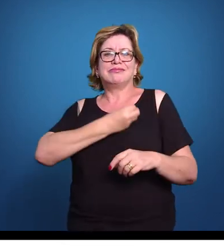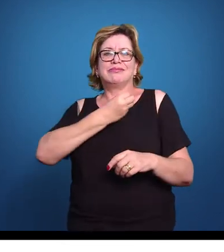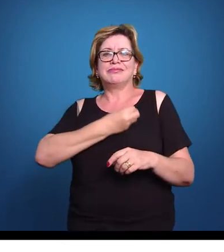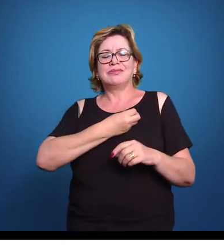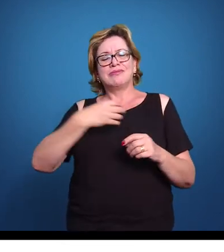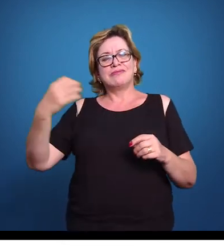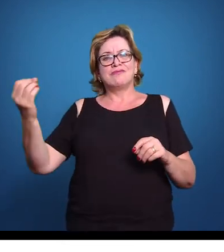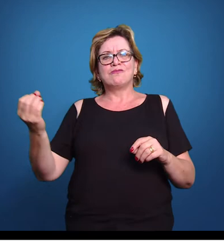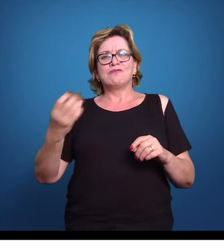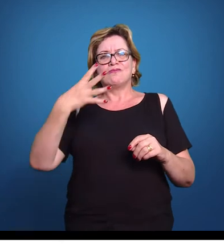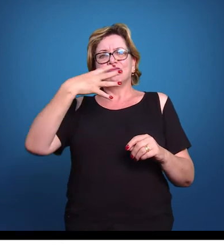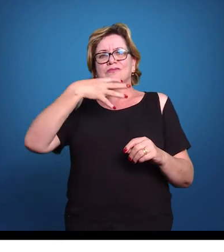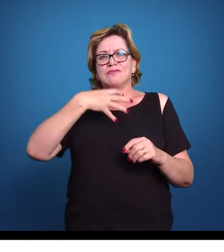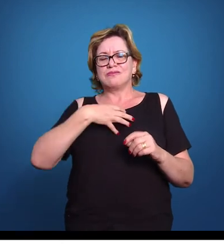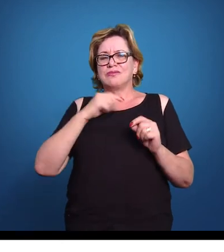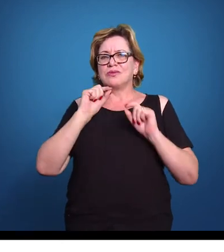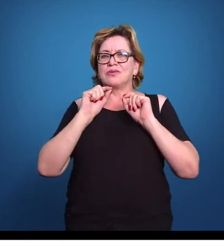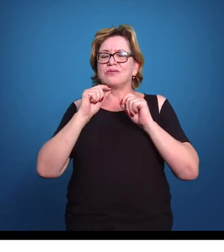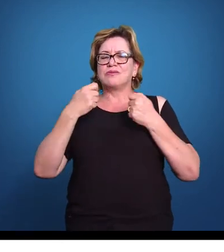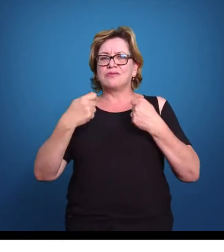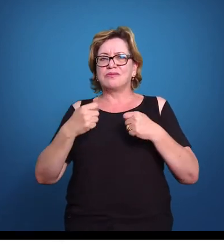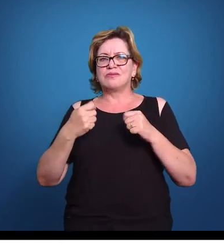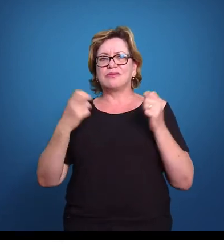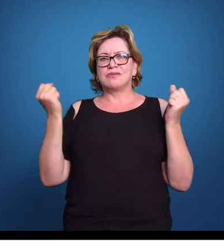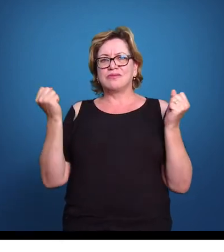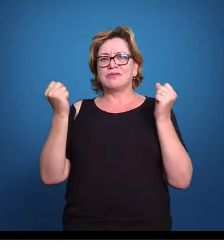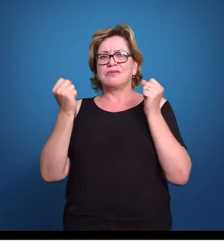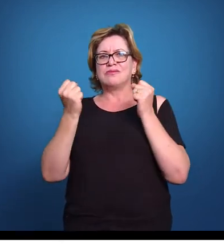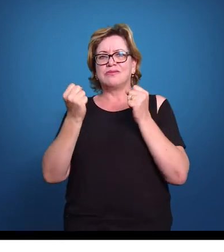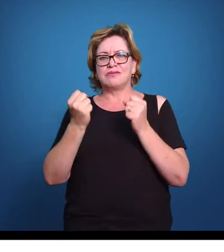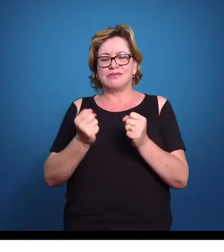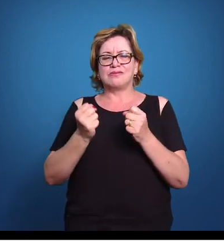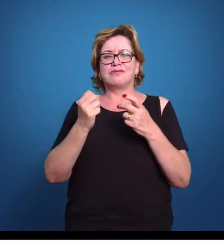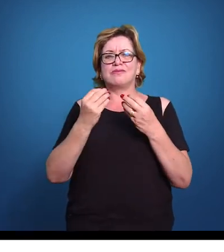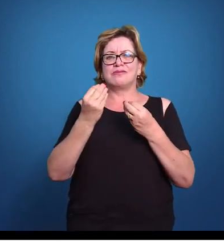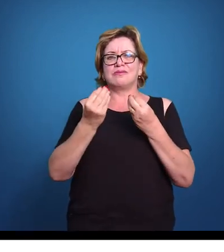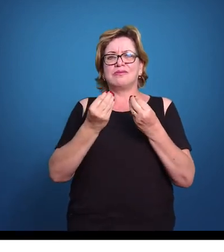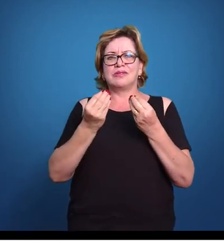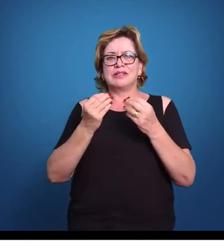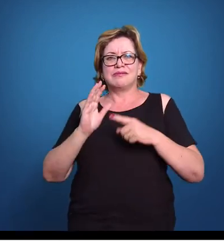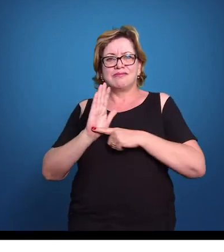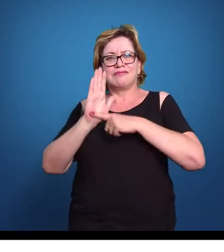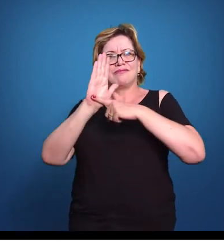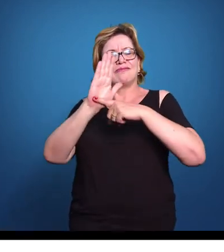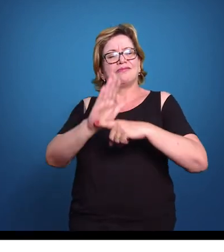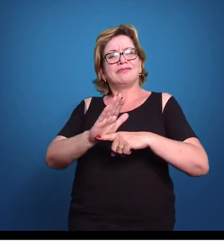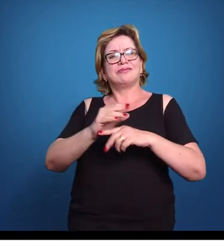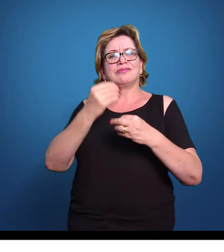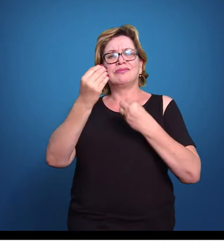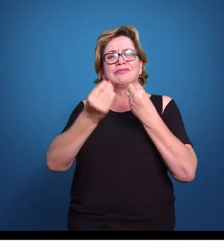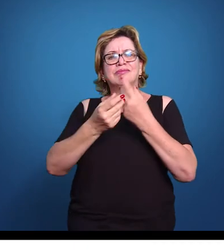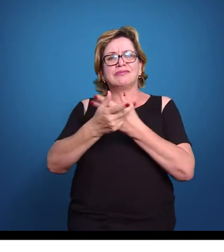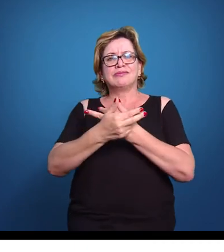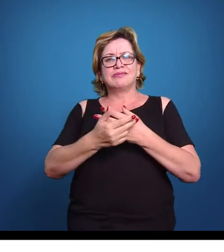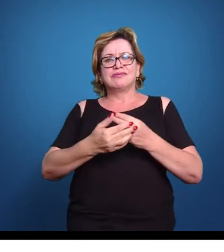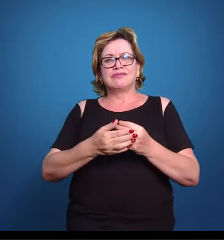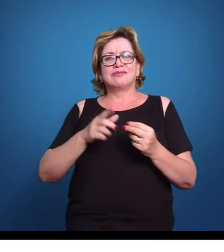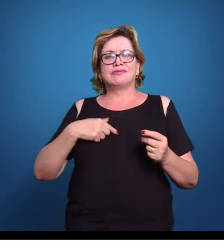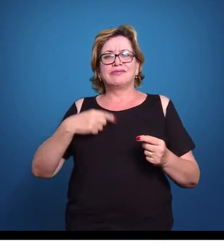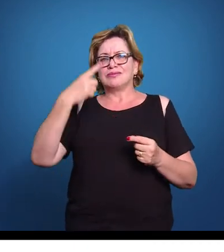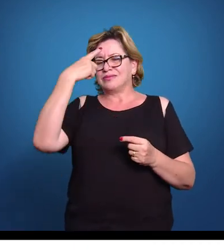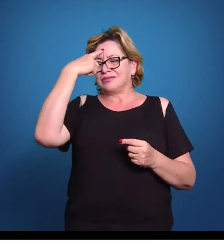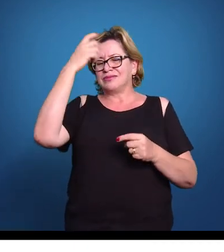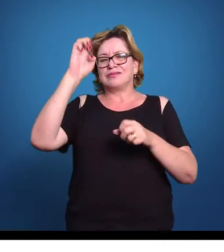novas formas, novas necessidades que poderão ser atendidas através de uma iniciativa